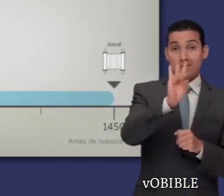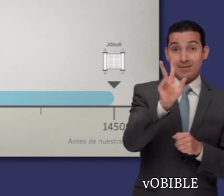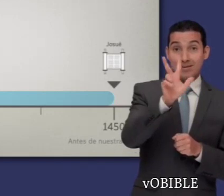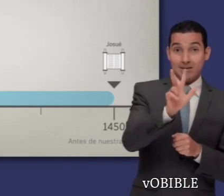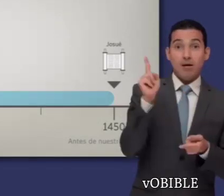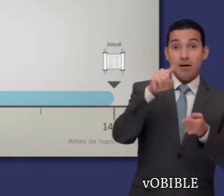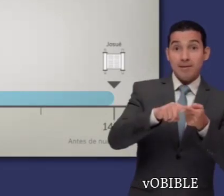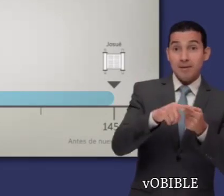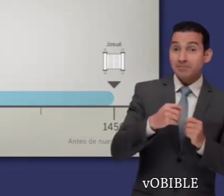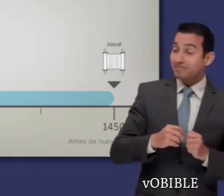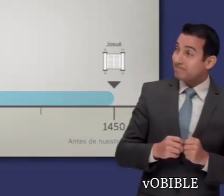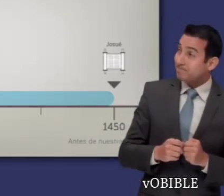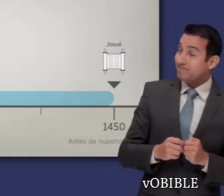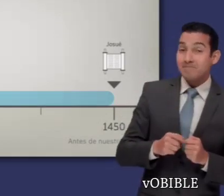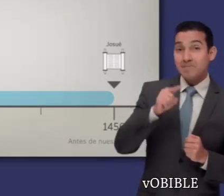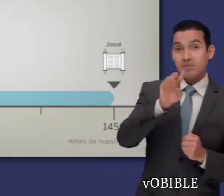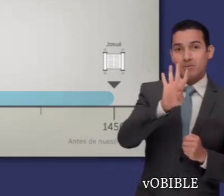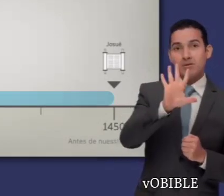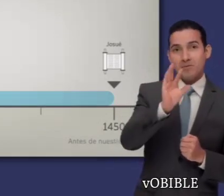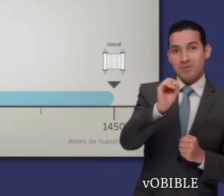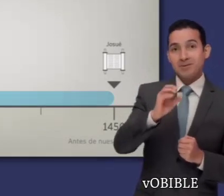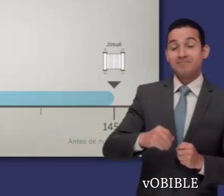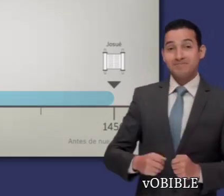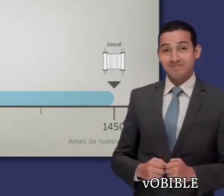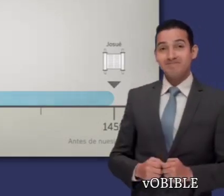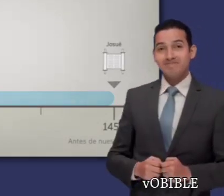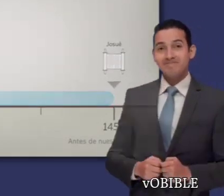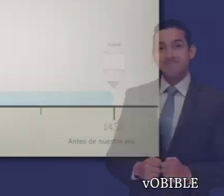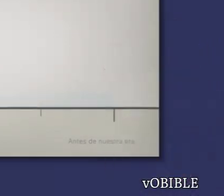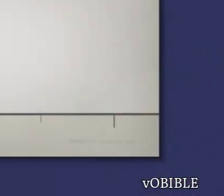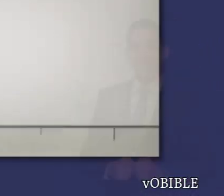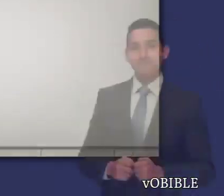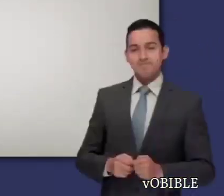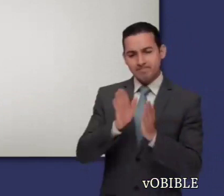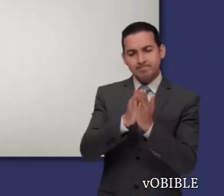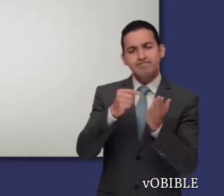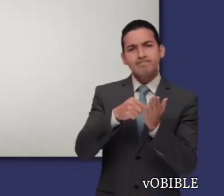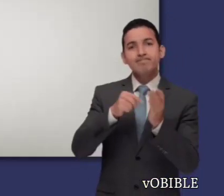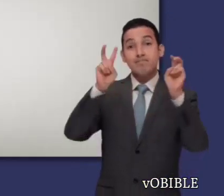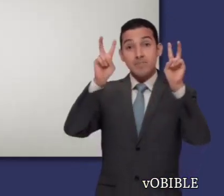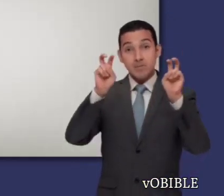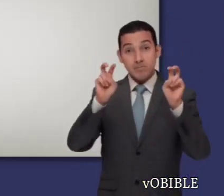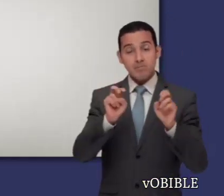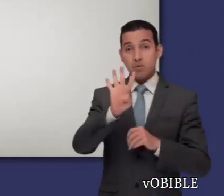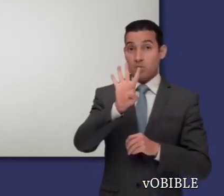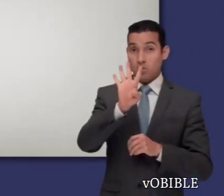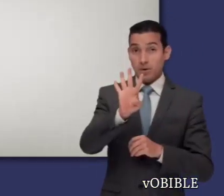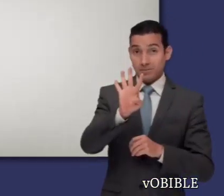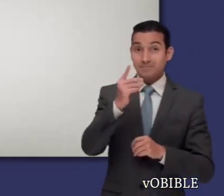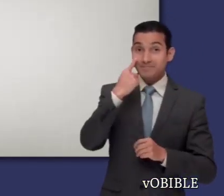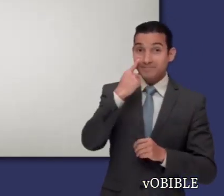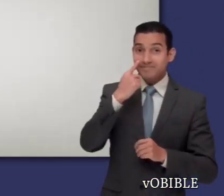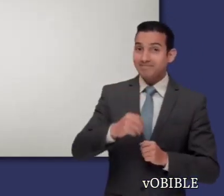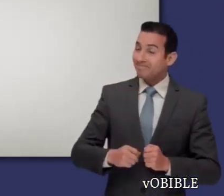1450 a.n. El libro de Josué puede dividirse en cuatro